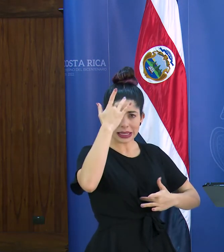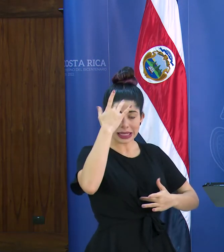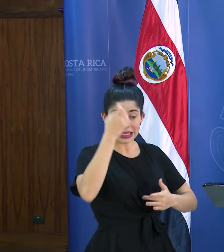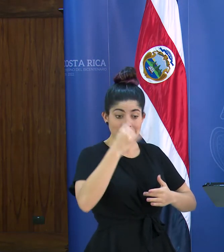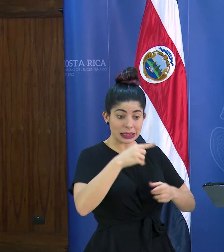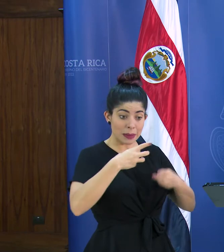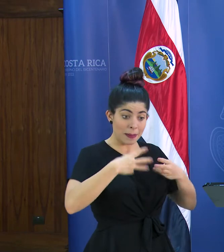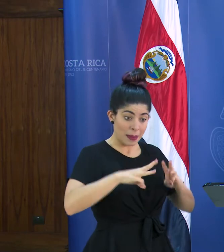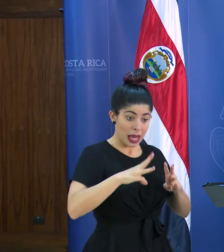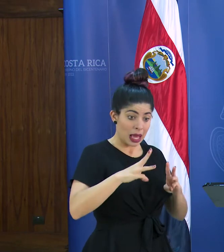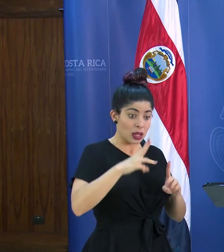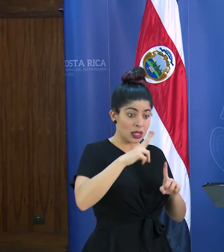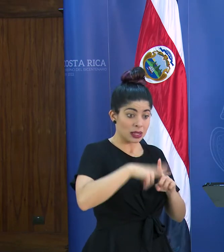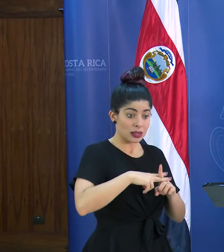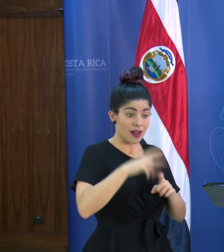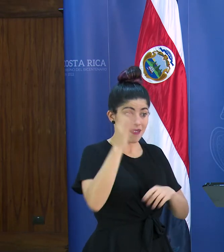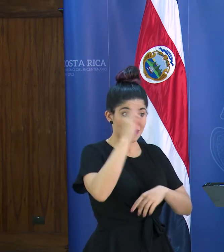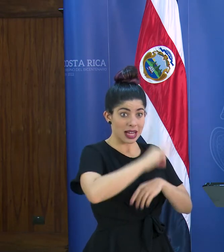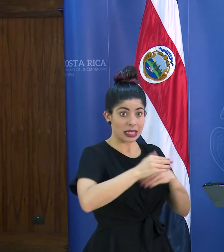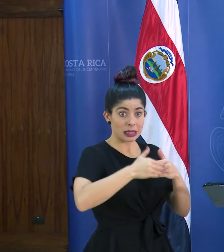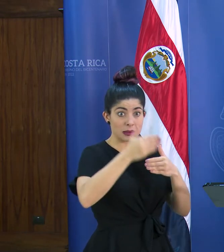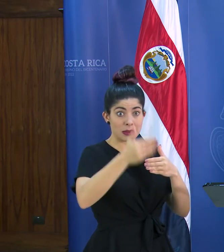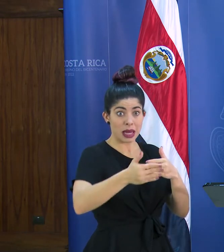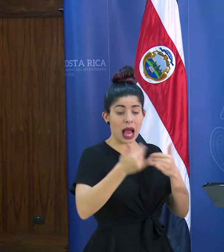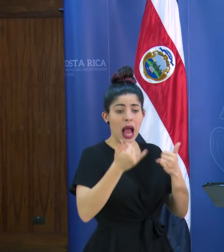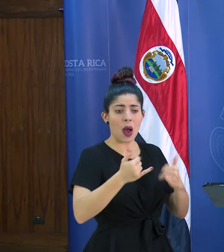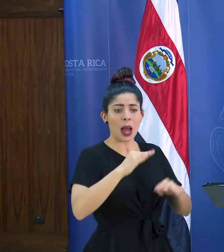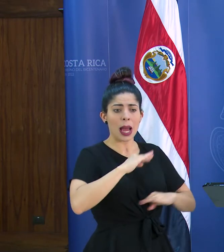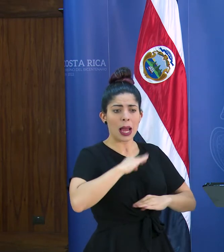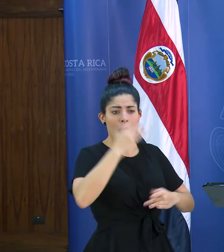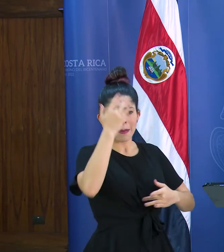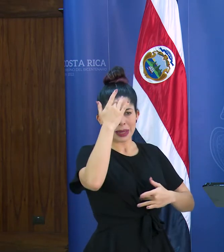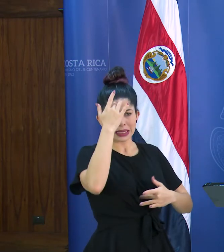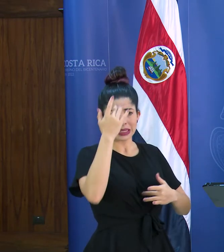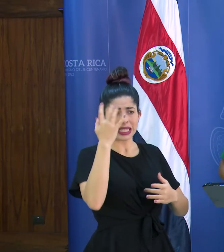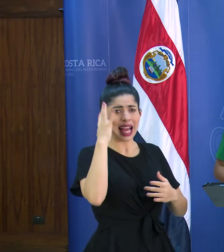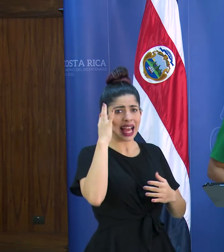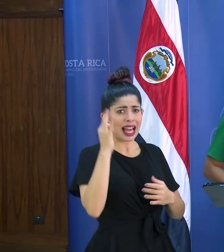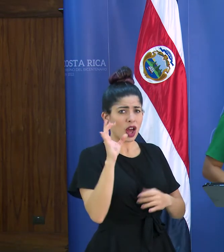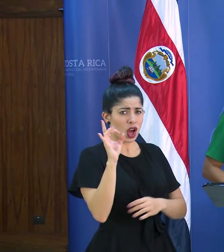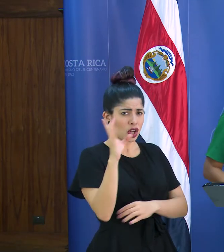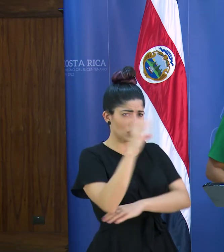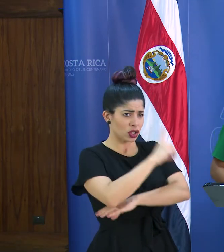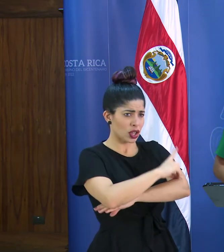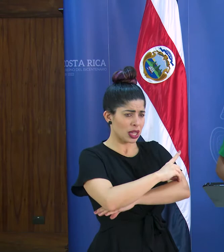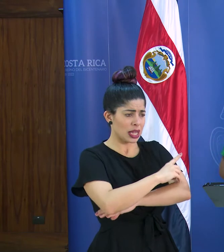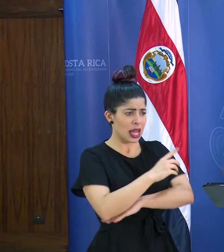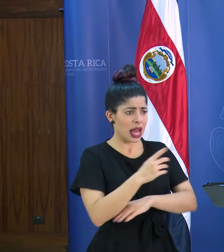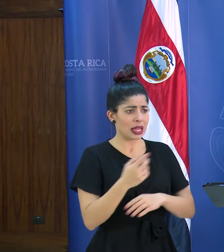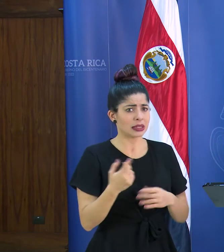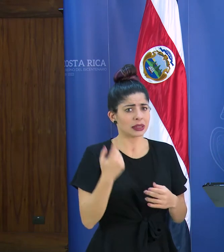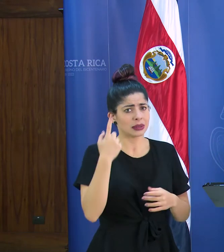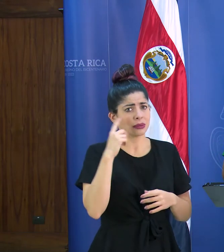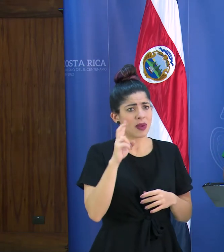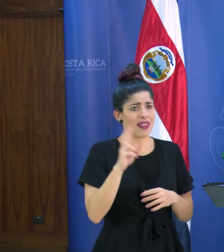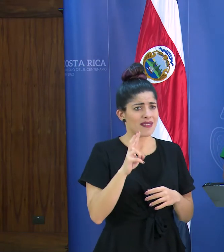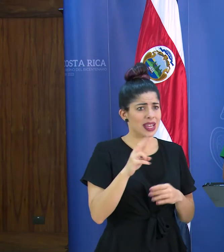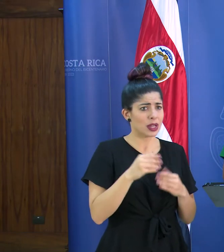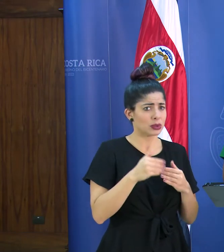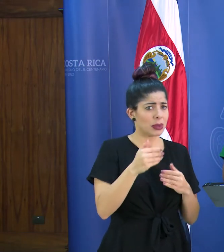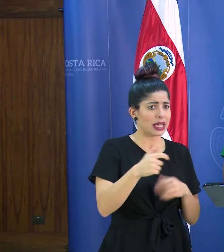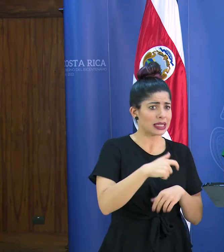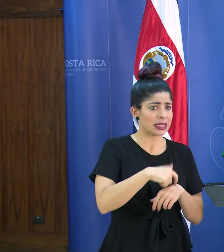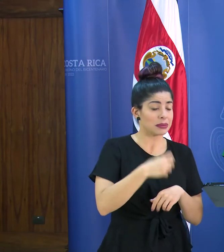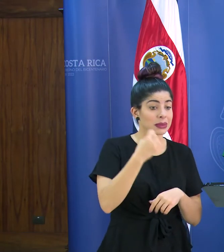medidas incluyen una extensión en los plazos que actualmente se están dando por incapacidad que tengo entendido que son de 8 días con un periodo de incubación del virus que es un poco más prolongado